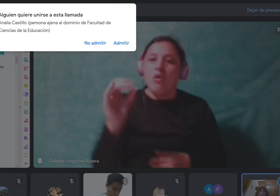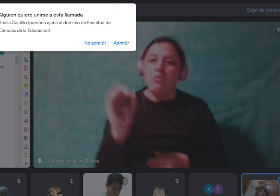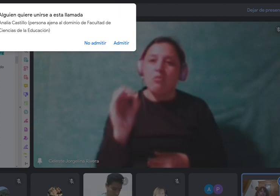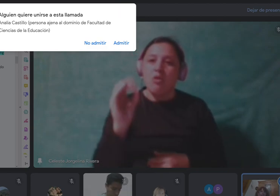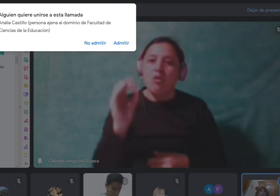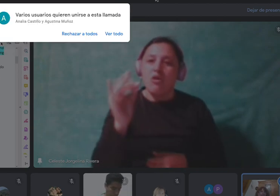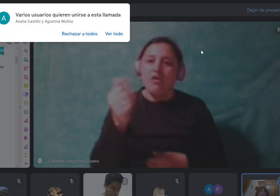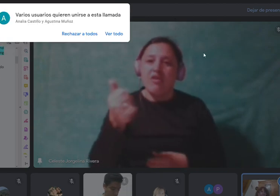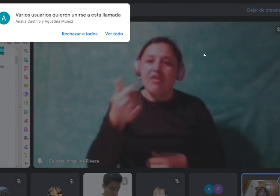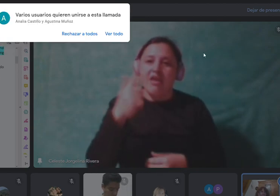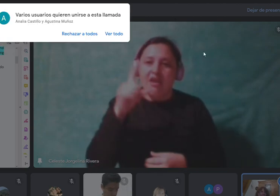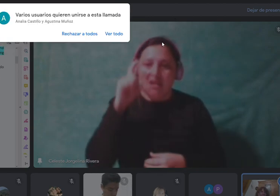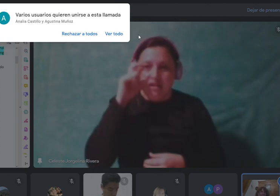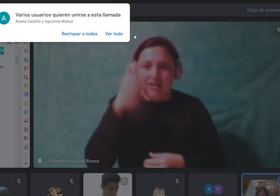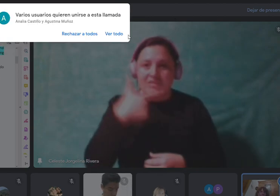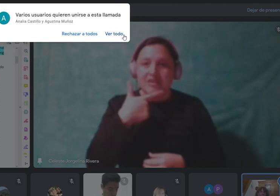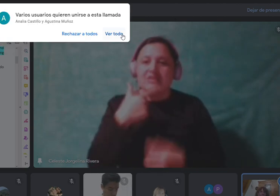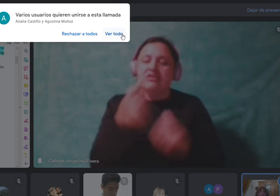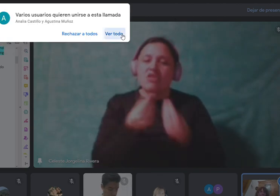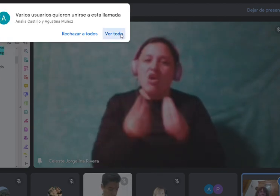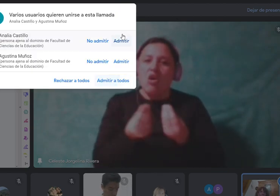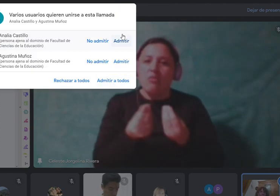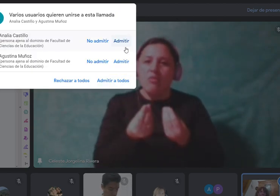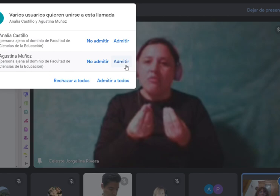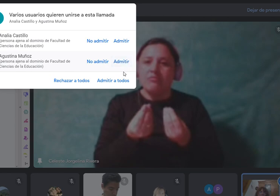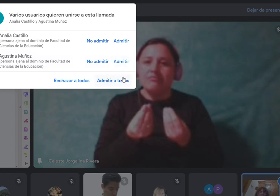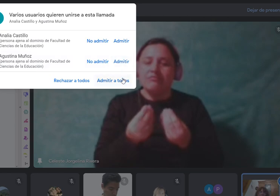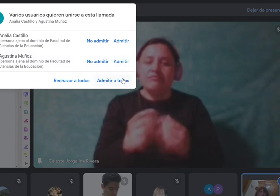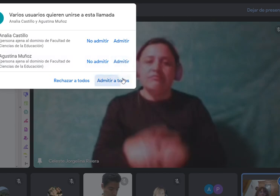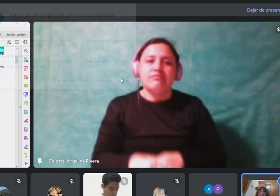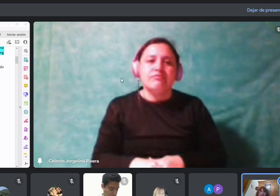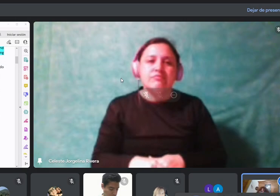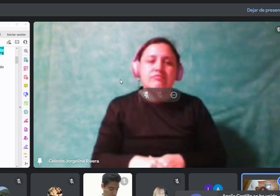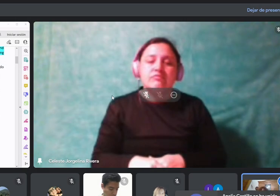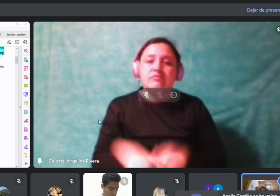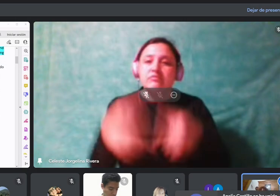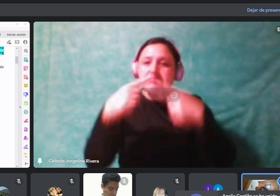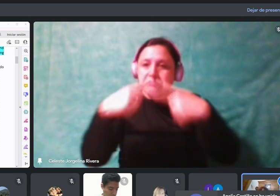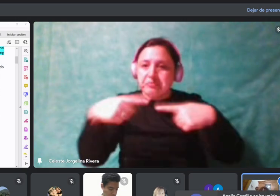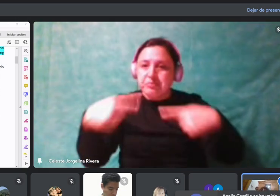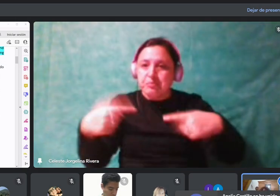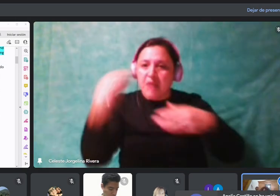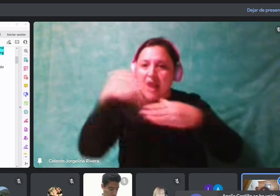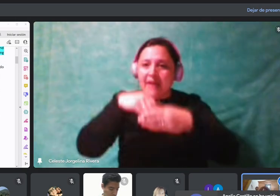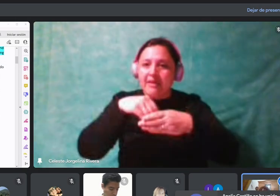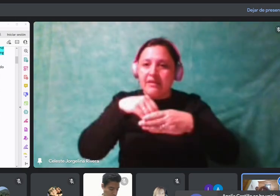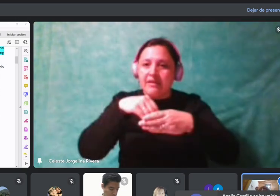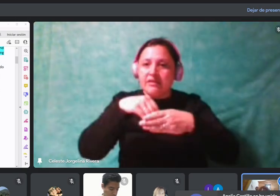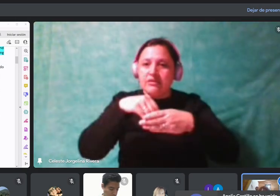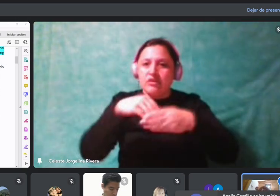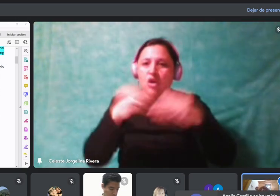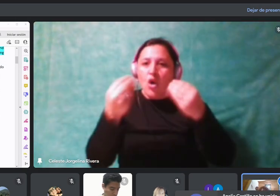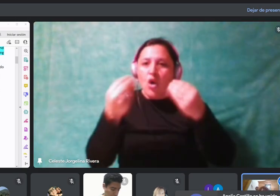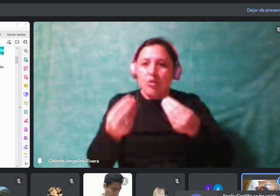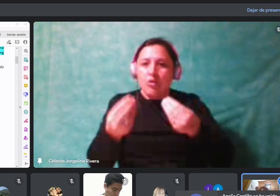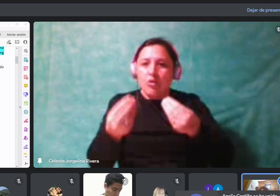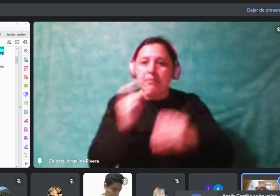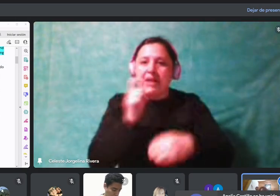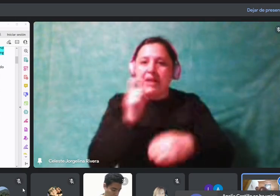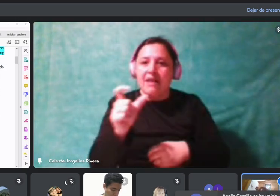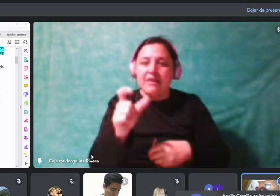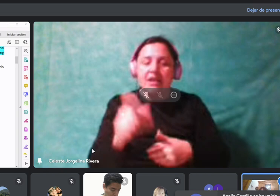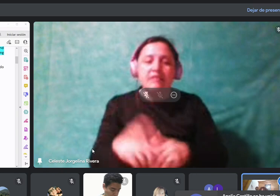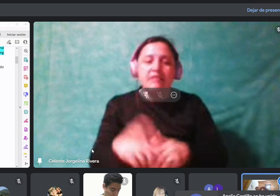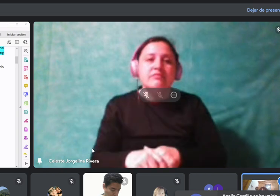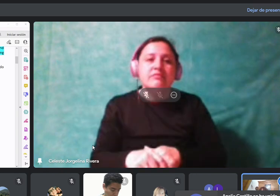característica... A ver... Ahí hay más gente, ¿no? Recién suena medio tarde. Tienen por